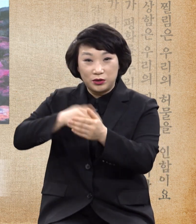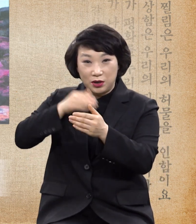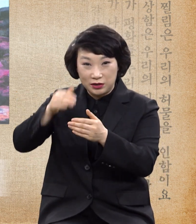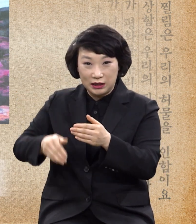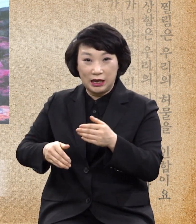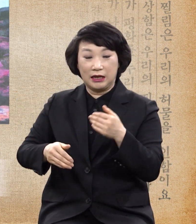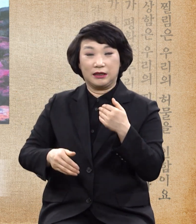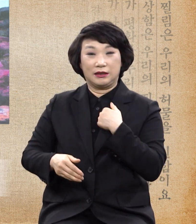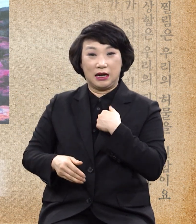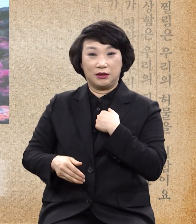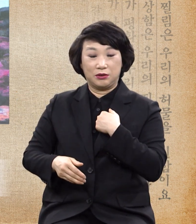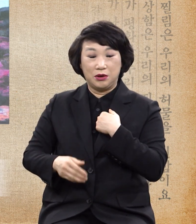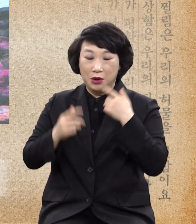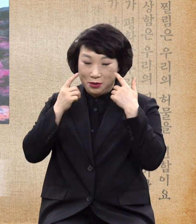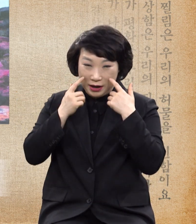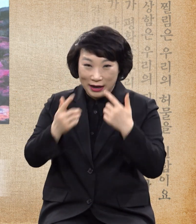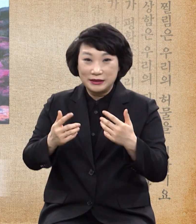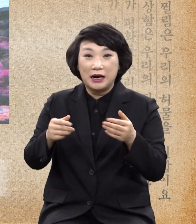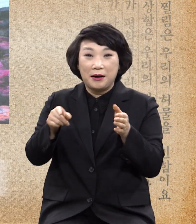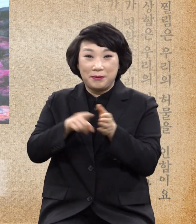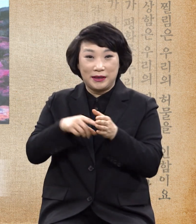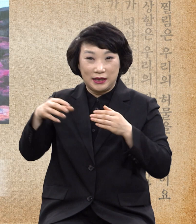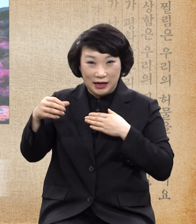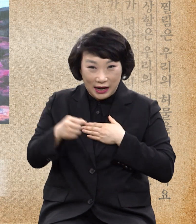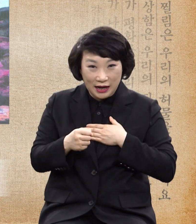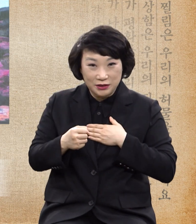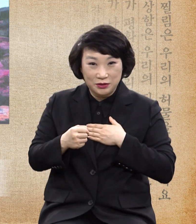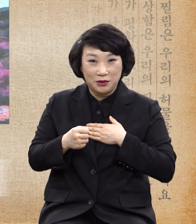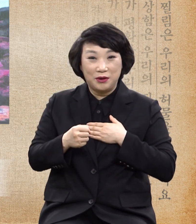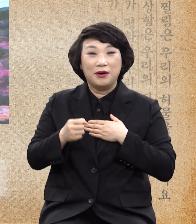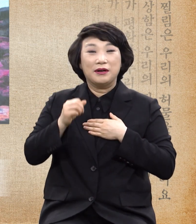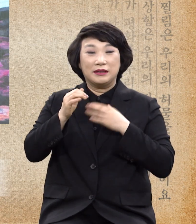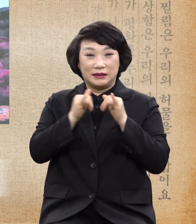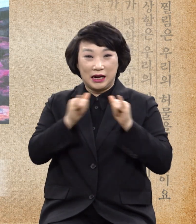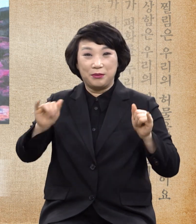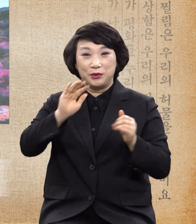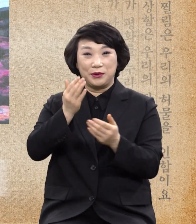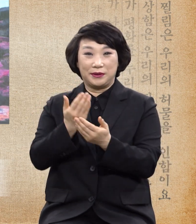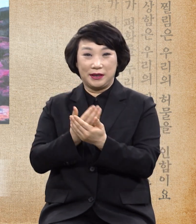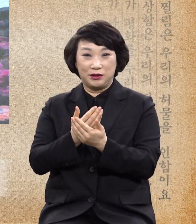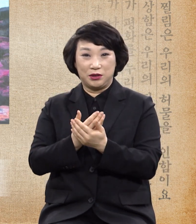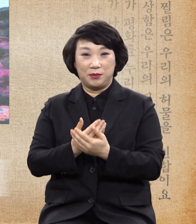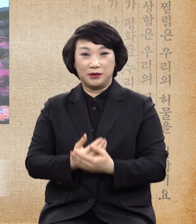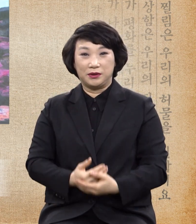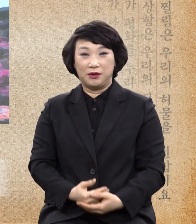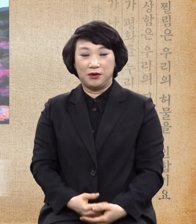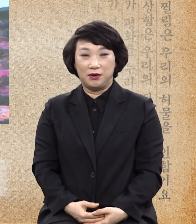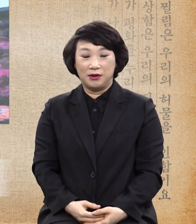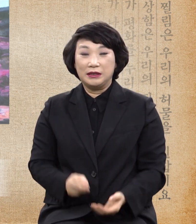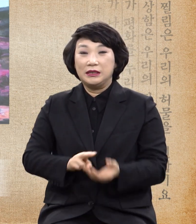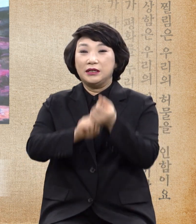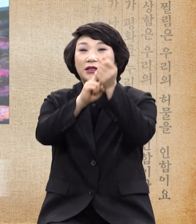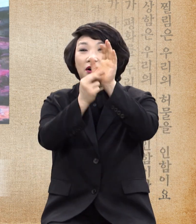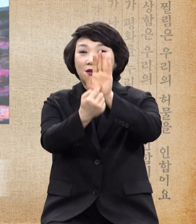확실한 믿음으로 가진 자들이 되게 하시고 이적을 나타내게 되는